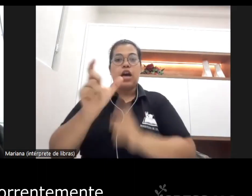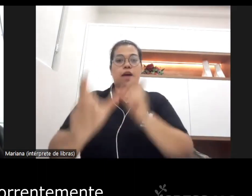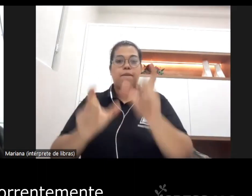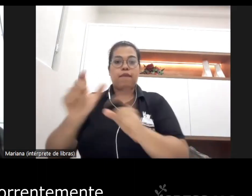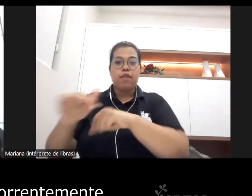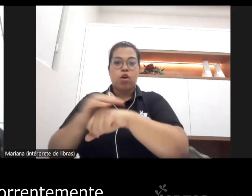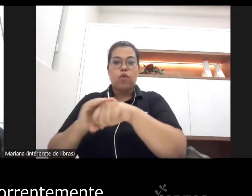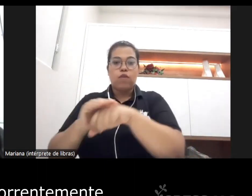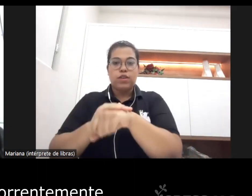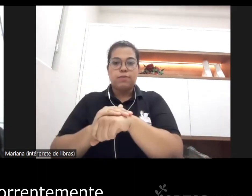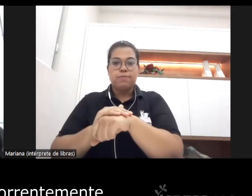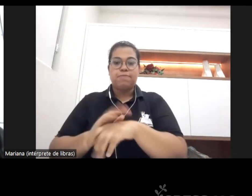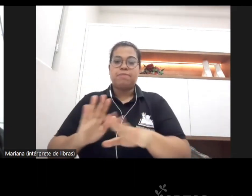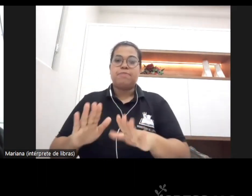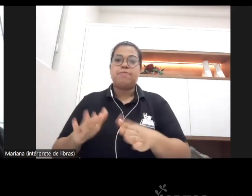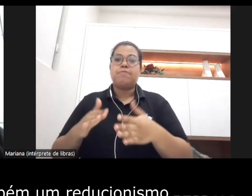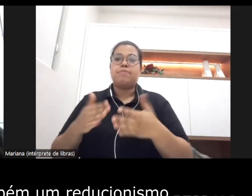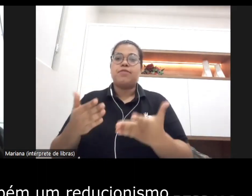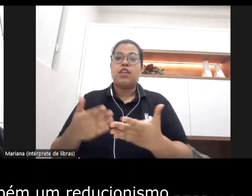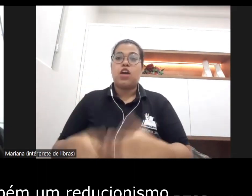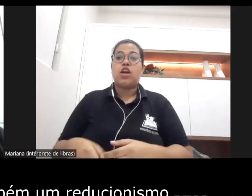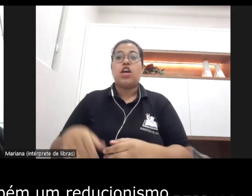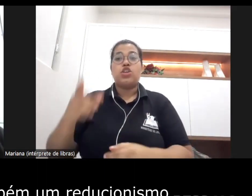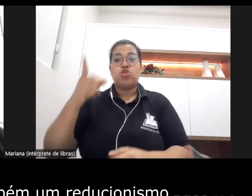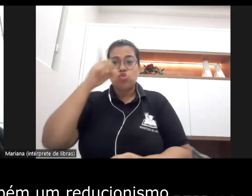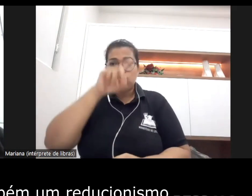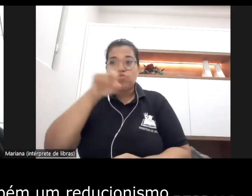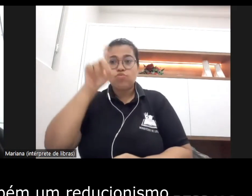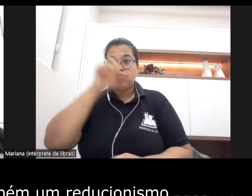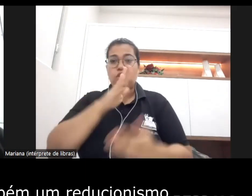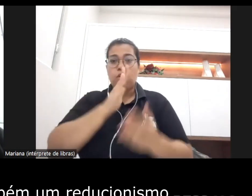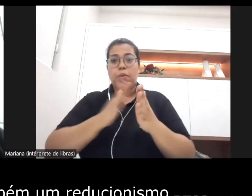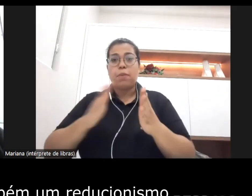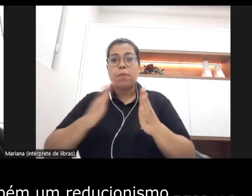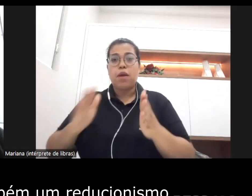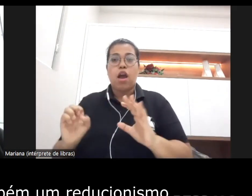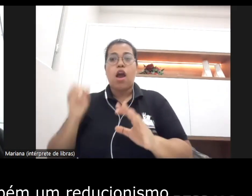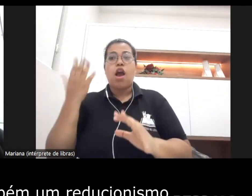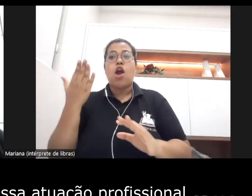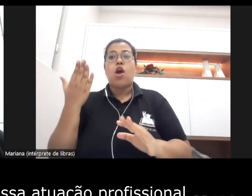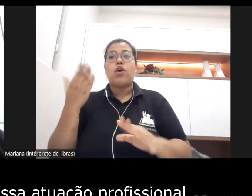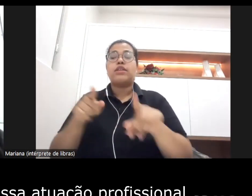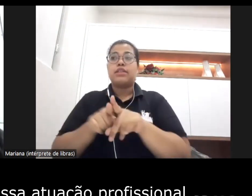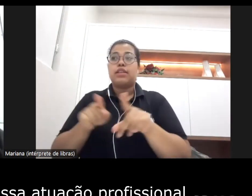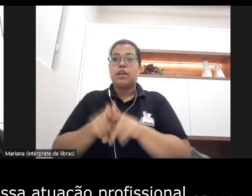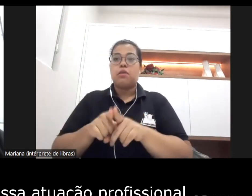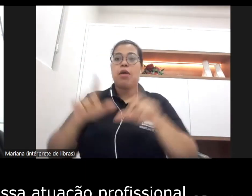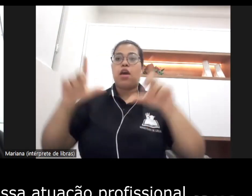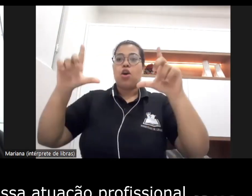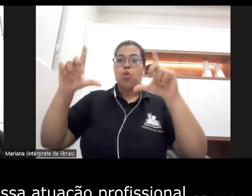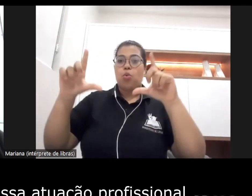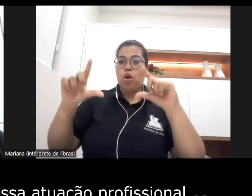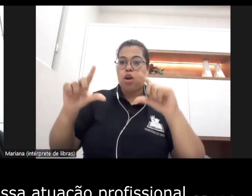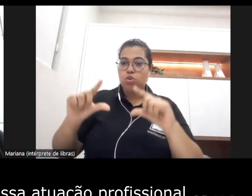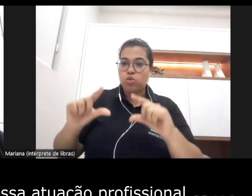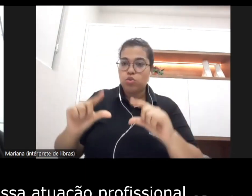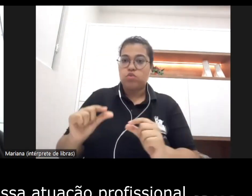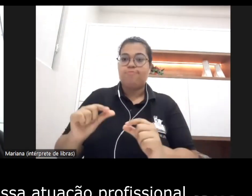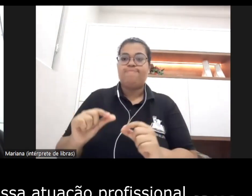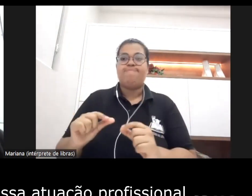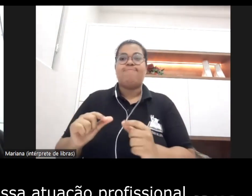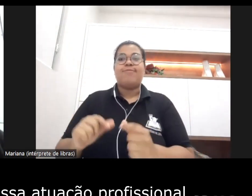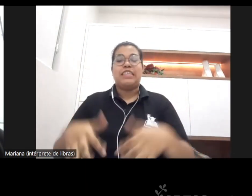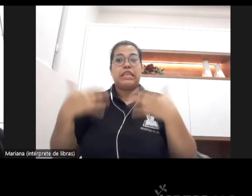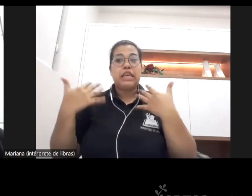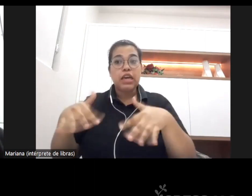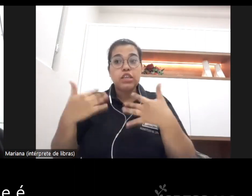recorrentemente nós cometemos também um reducionismo que é muito sério na nossa atuação profissional